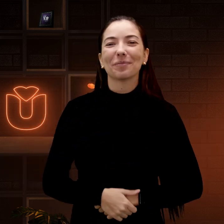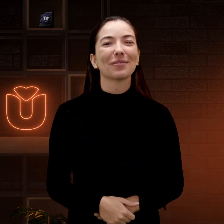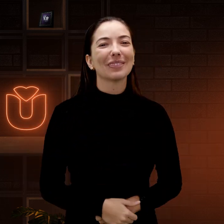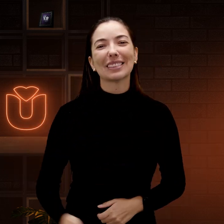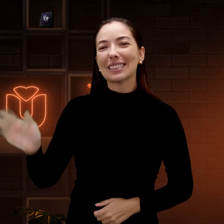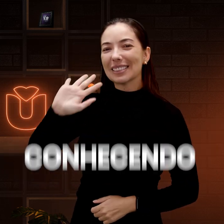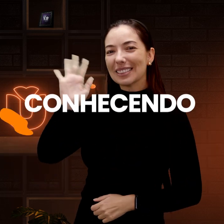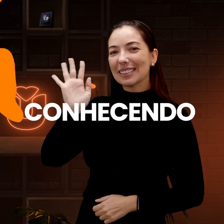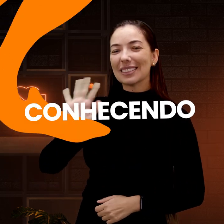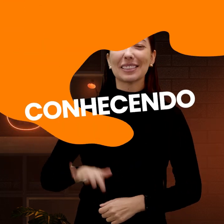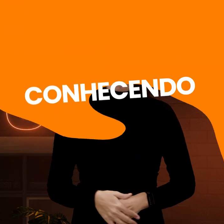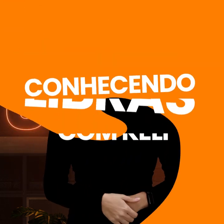despertar. Até o próximo vídeo!